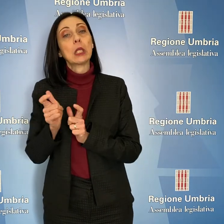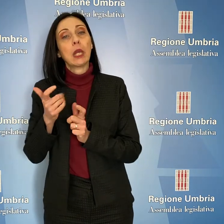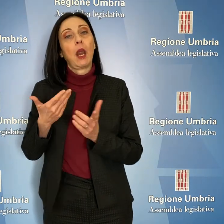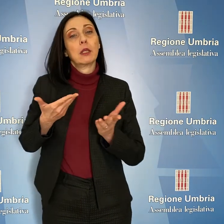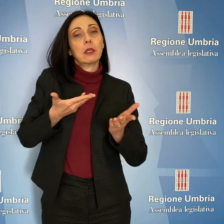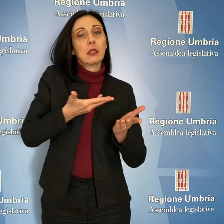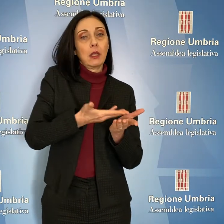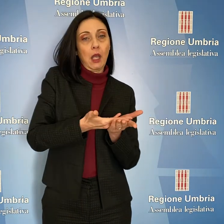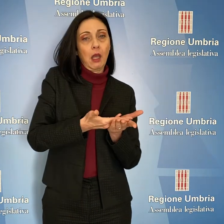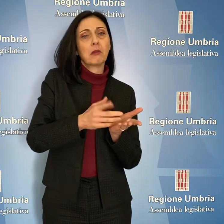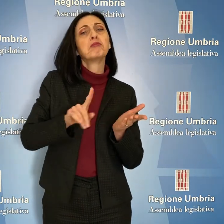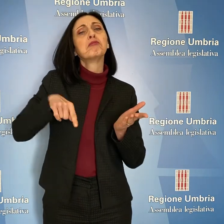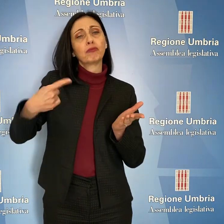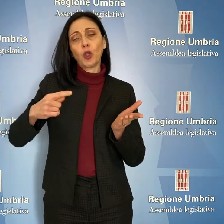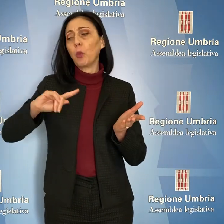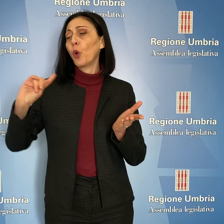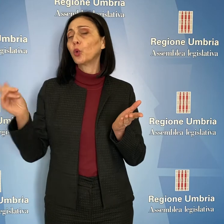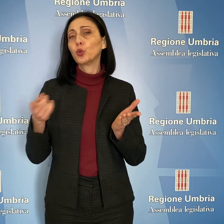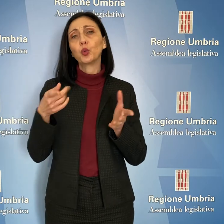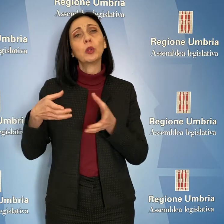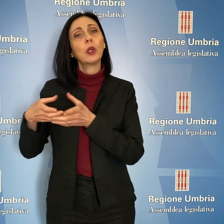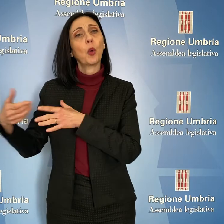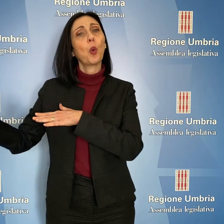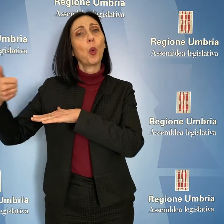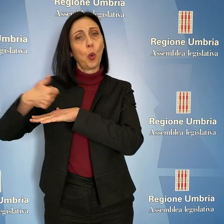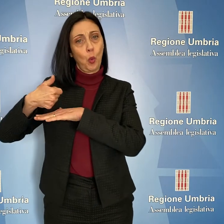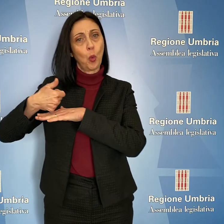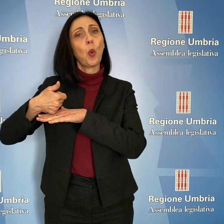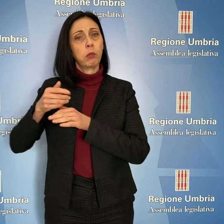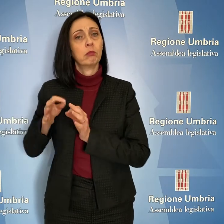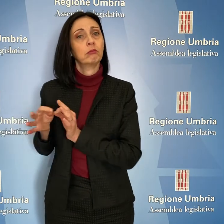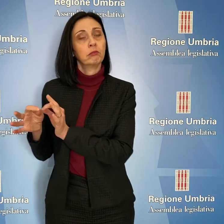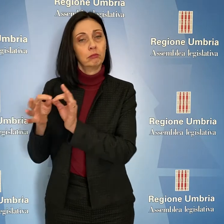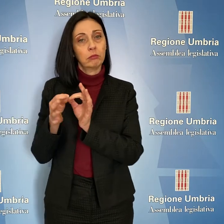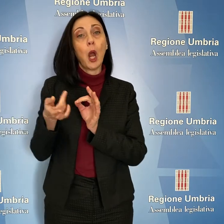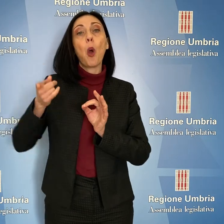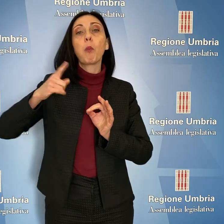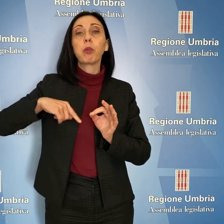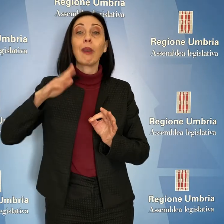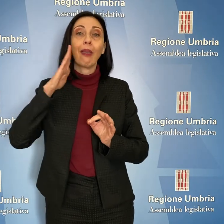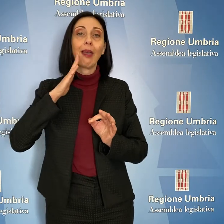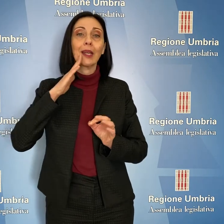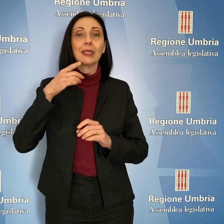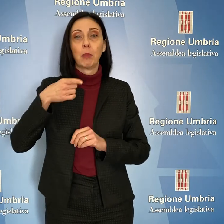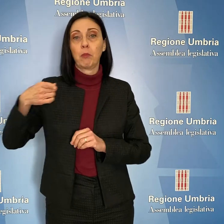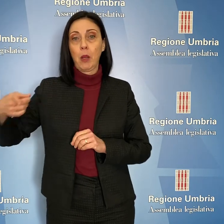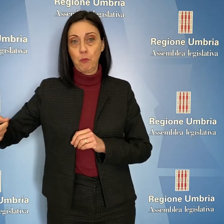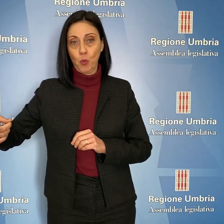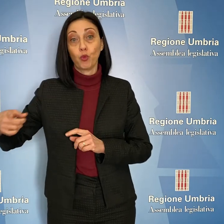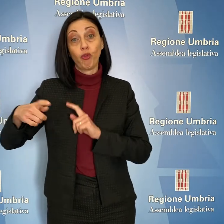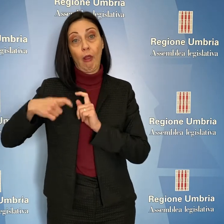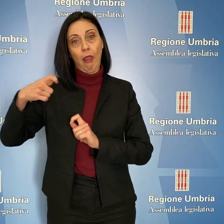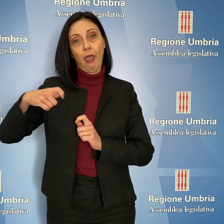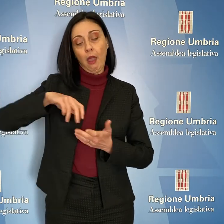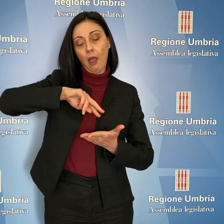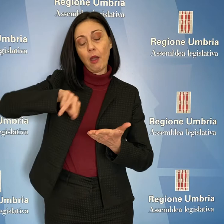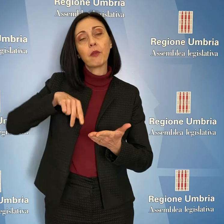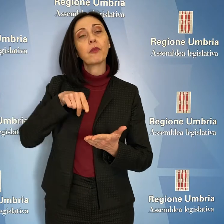minoranza e poi condivisa da tutti i capigruppo, e per quella firmata da carissimi e peppucci della Lega, che